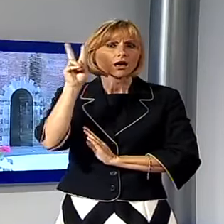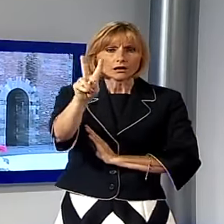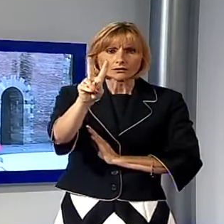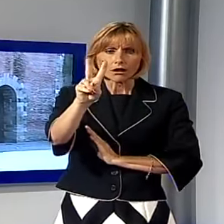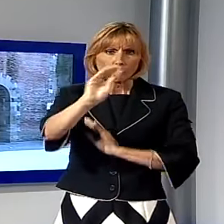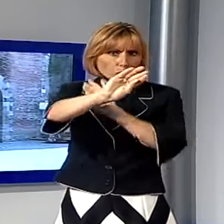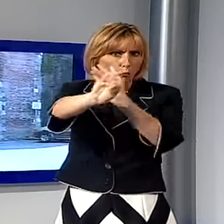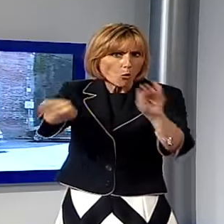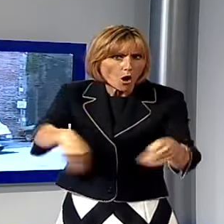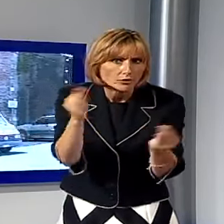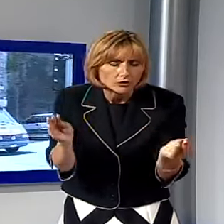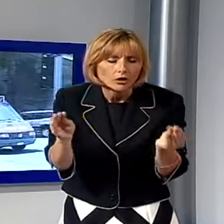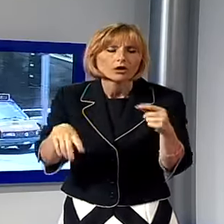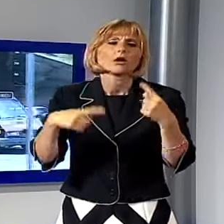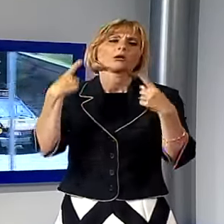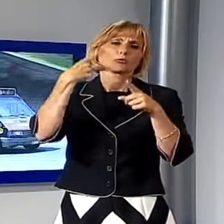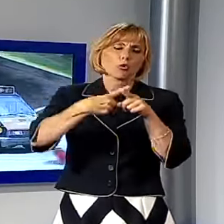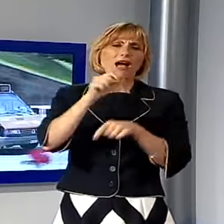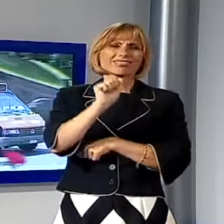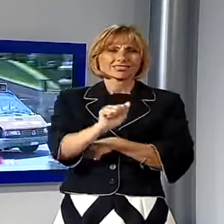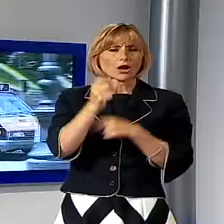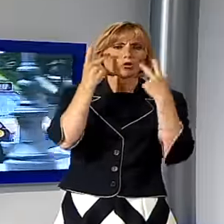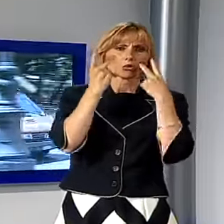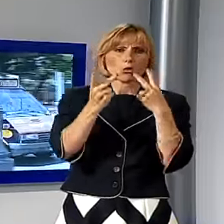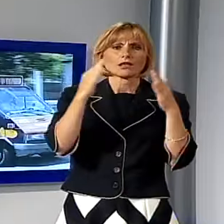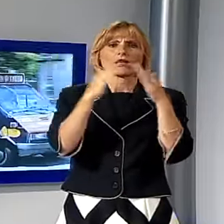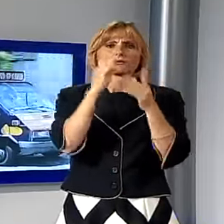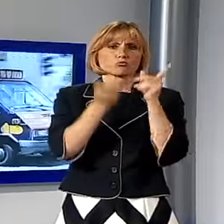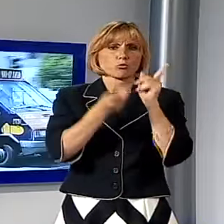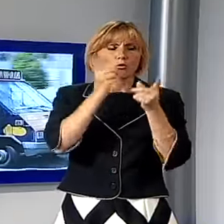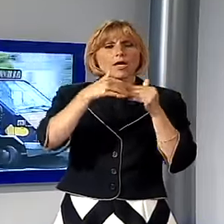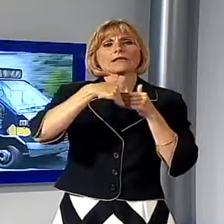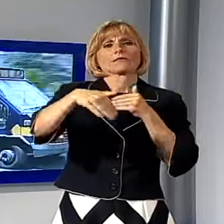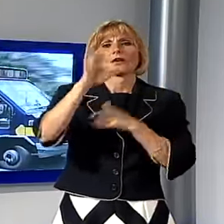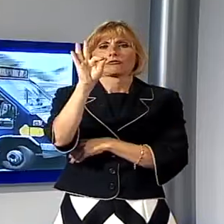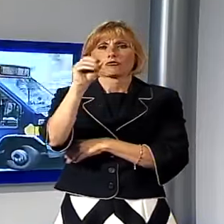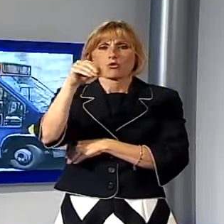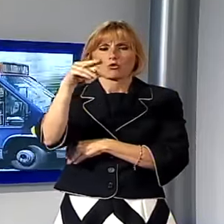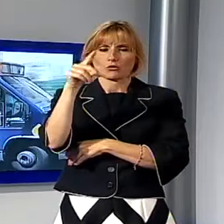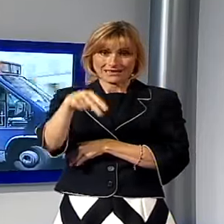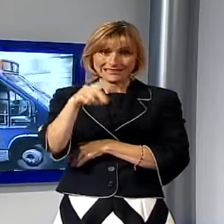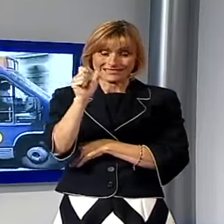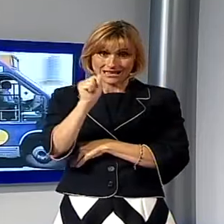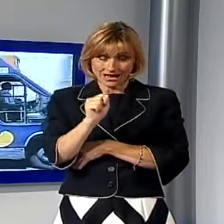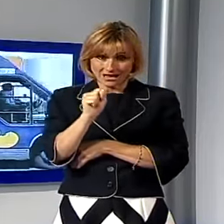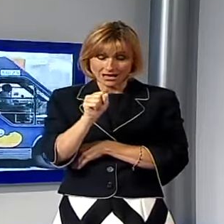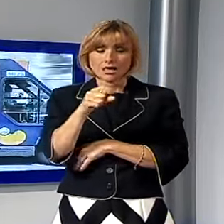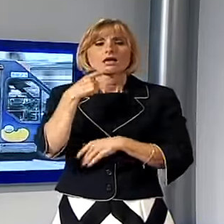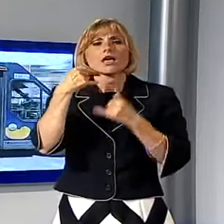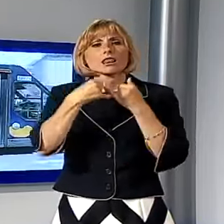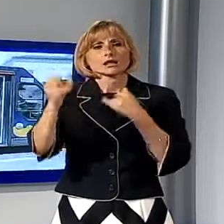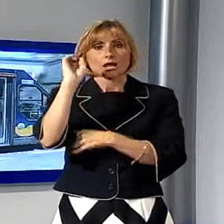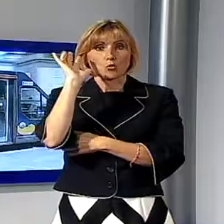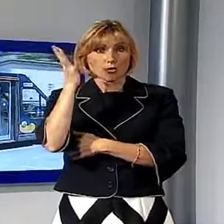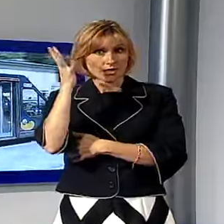Ad Antraccoli il problema riguarda soprattutto le case popolari di via Fonda. La soppressione della linea 15 obbliga adesso i cittadini